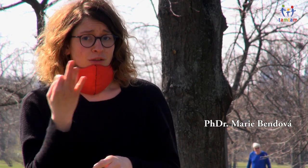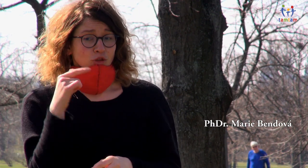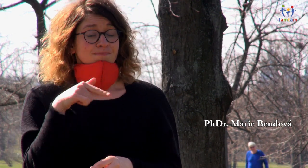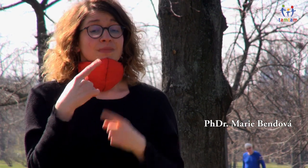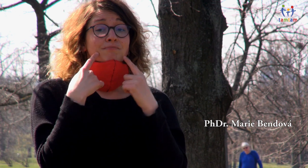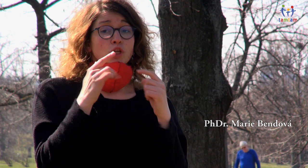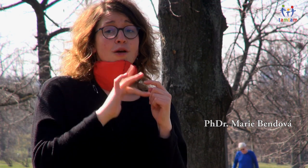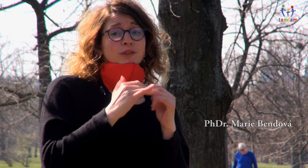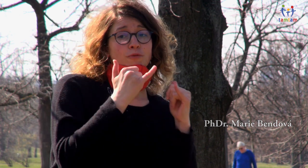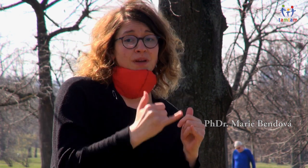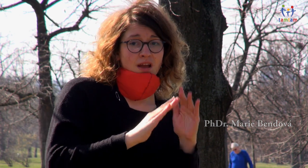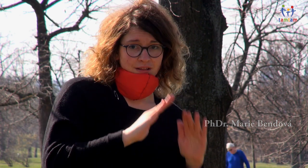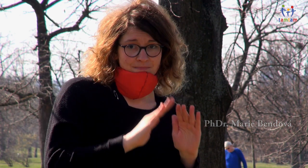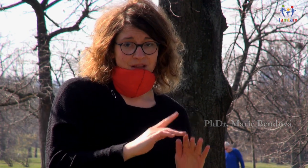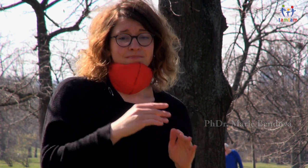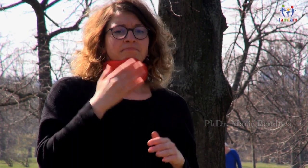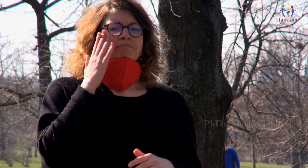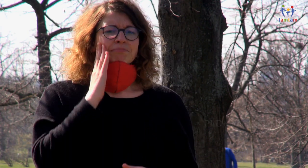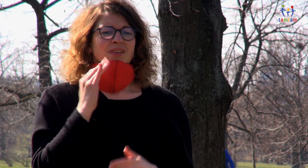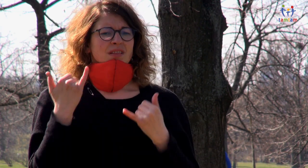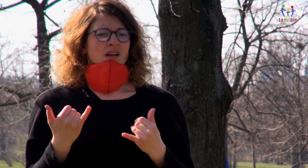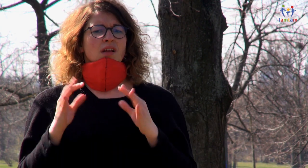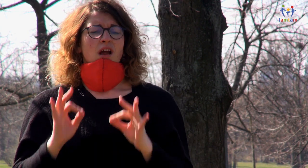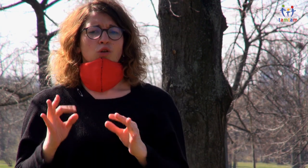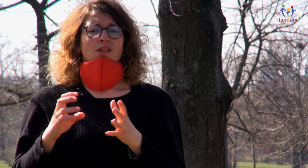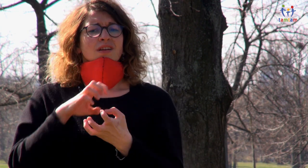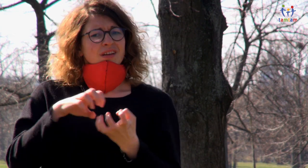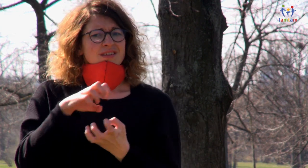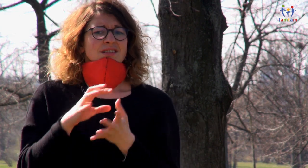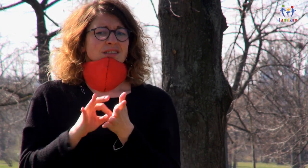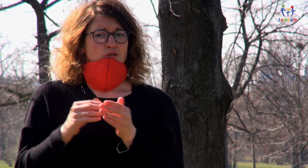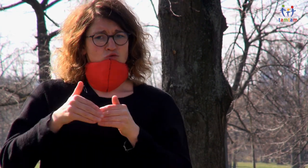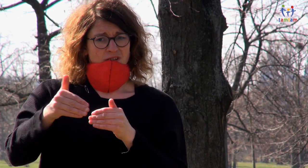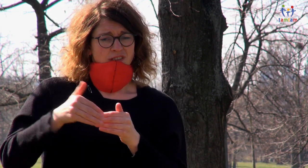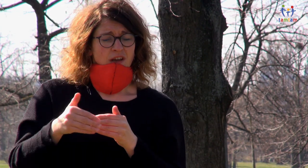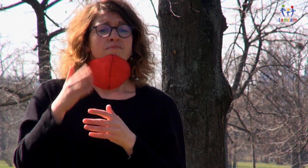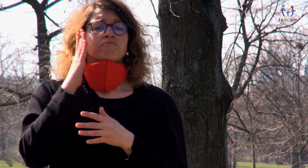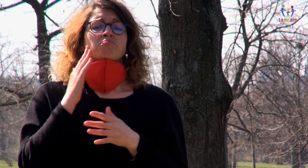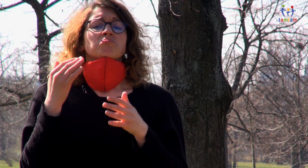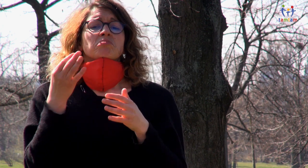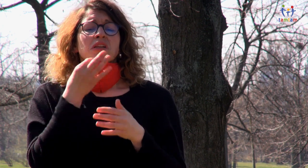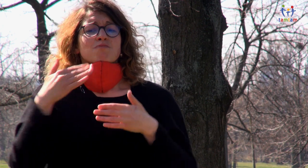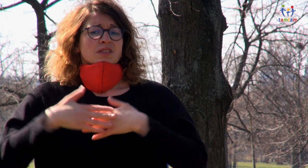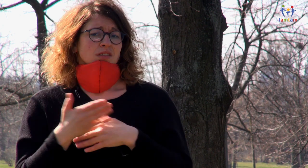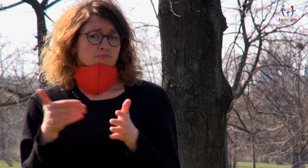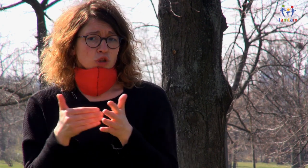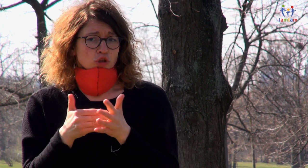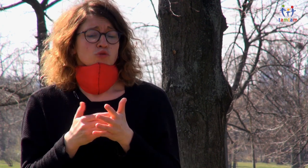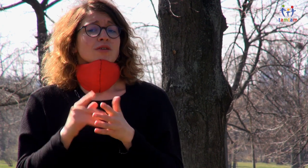pracuji jako psycholožka v Centru pro dětský sluch TamTam. V tuhle chvíli jsem k dispozici v rámci krizové